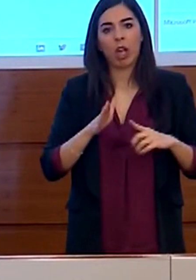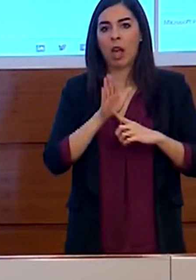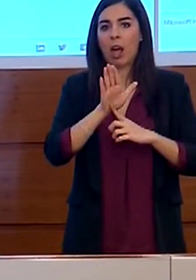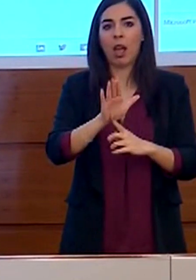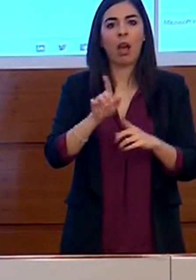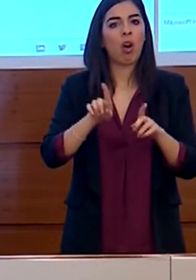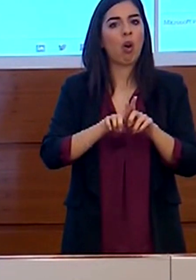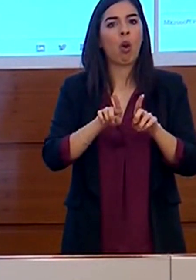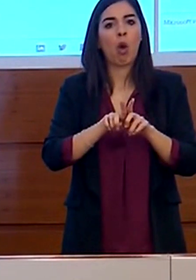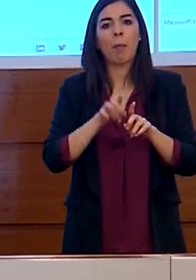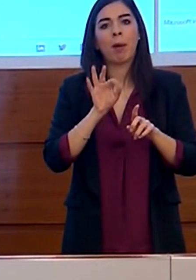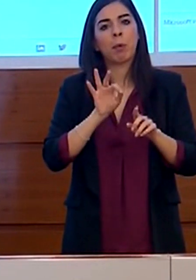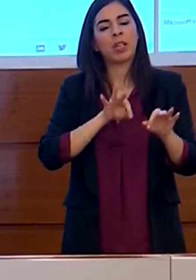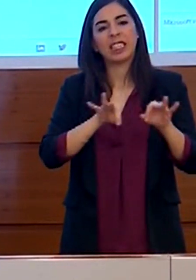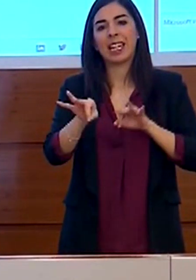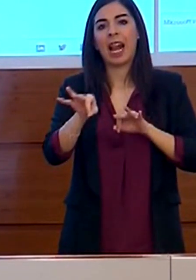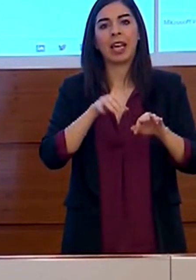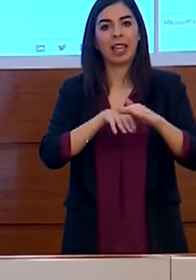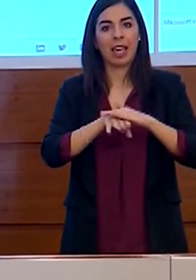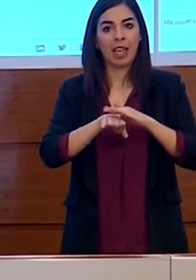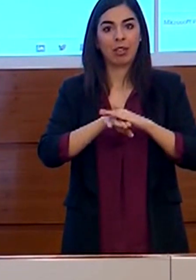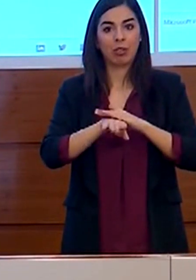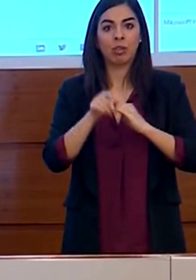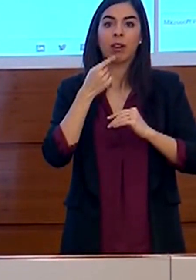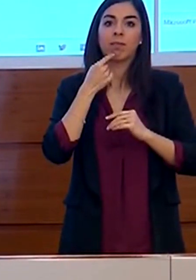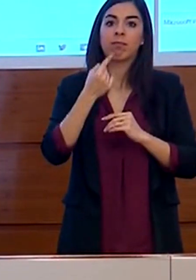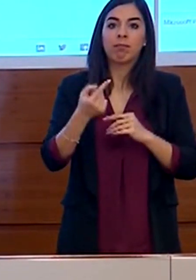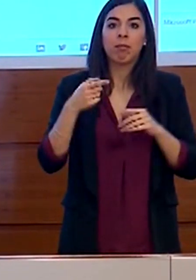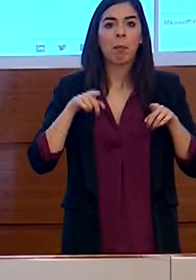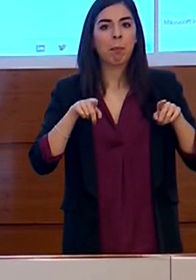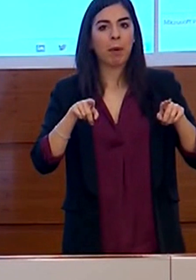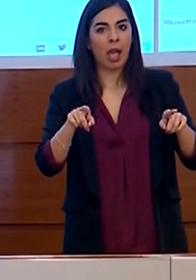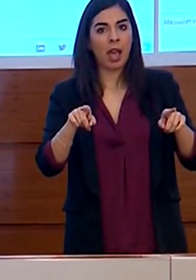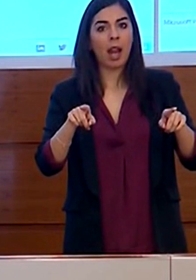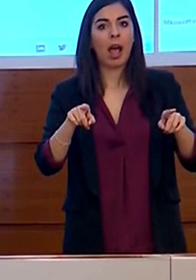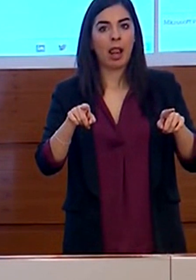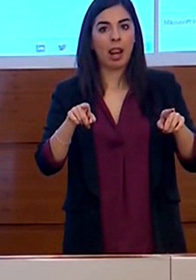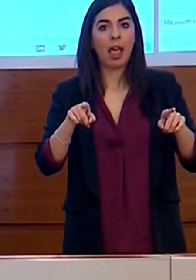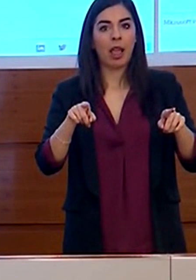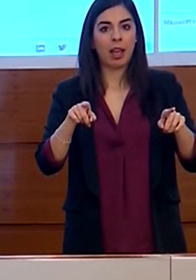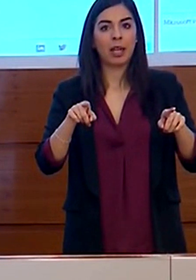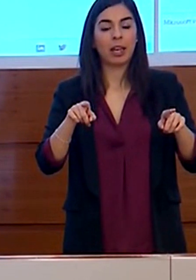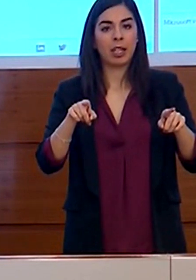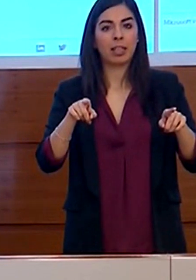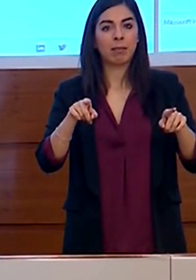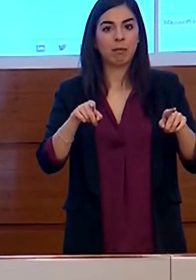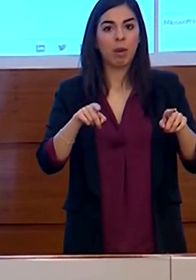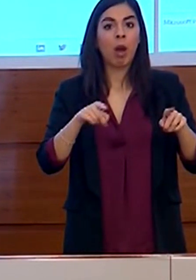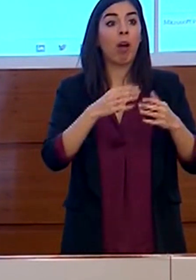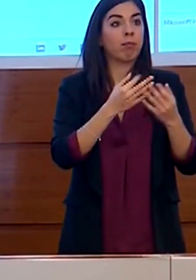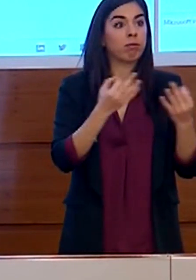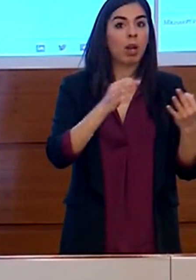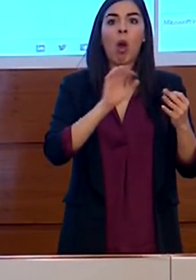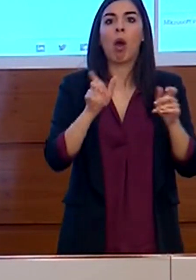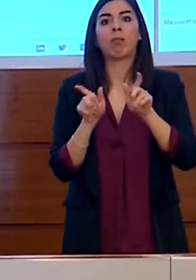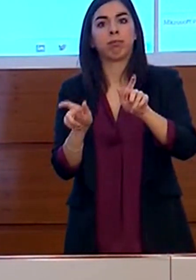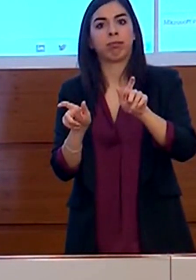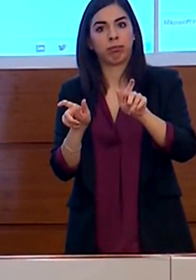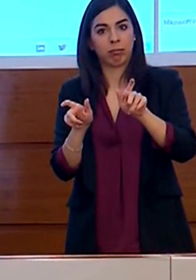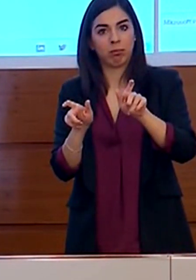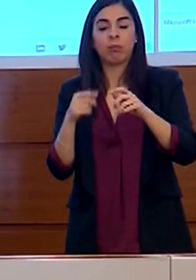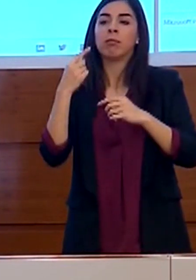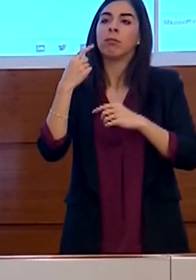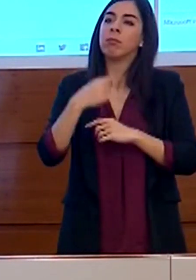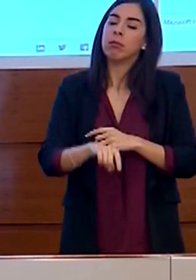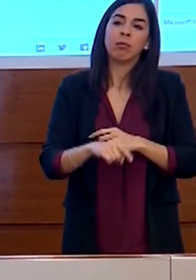con una sorta di parallelismo app lockdown. Ovviamente questa è una fandonia, l